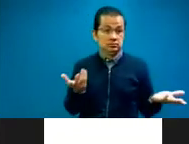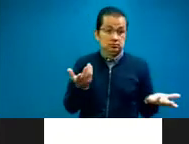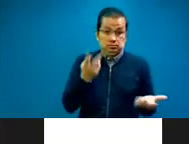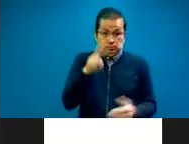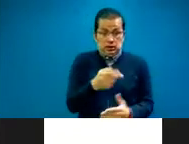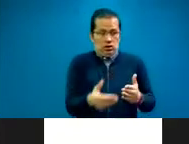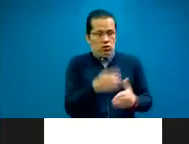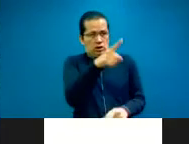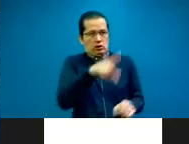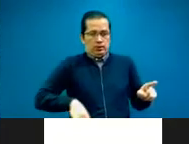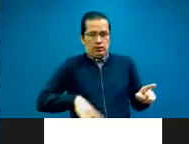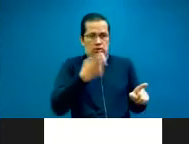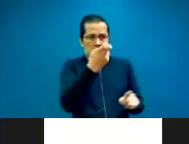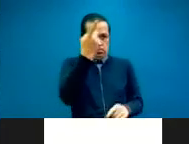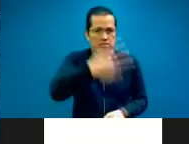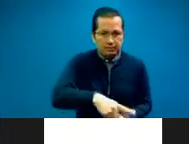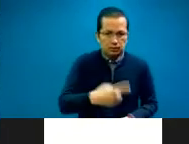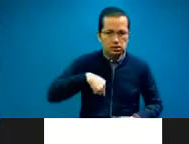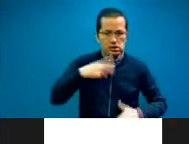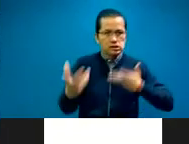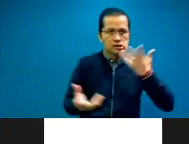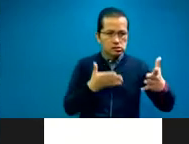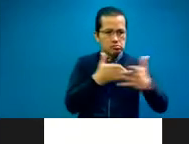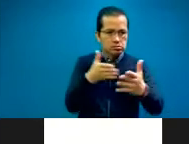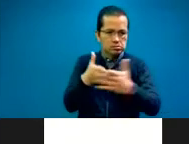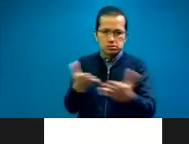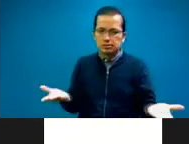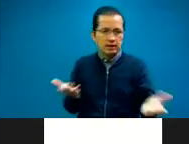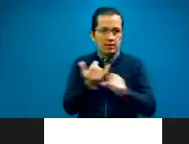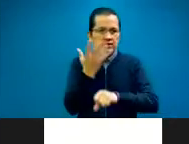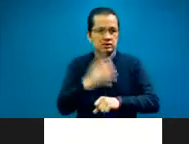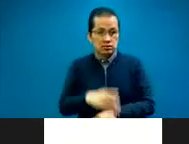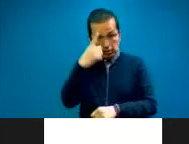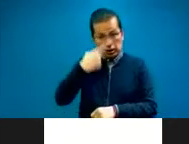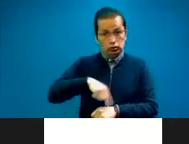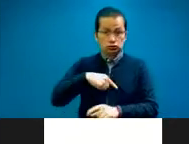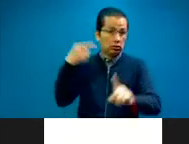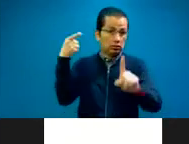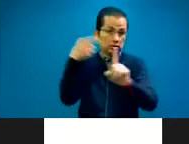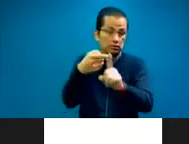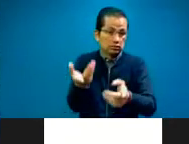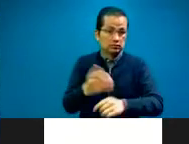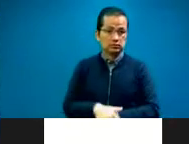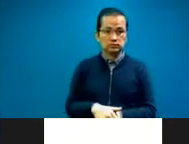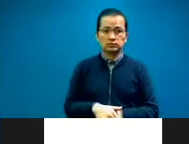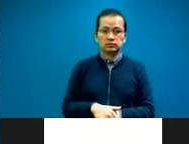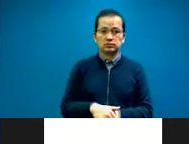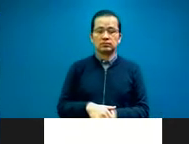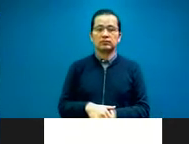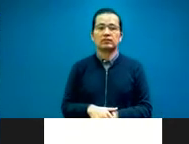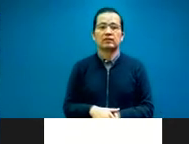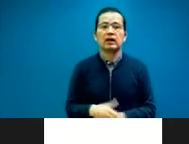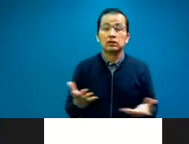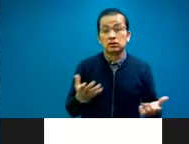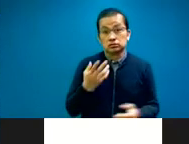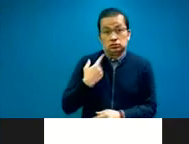difícil. Y hoy para defender también. De nuestra misión, de nuestra vocación, de nuestra razón de ser. Así es. Todas estas